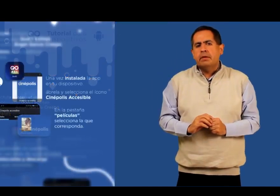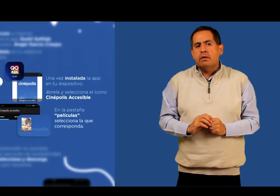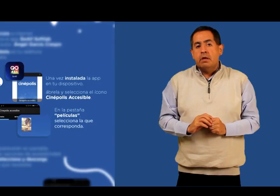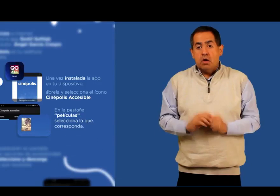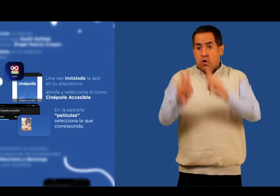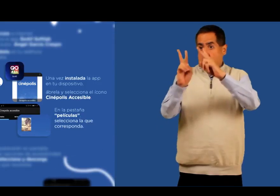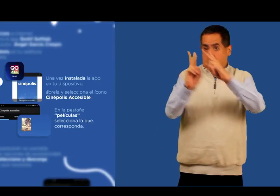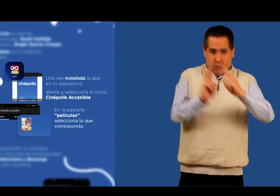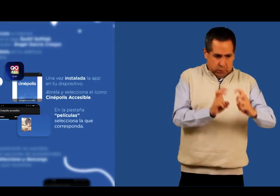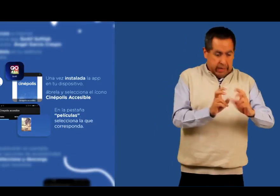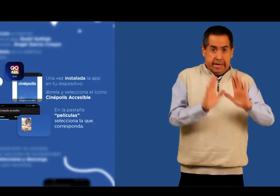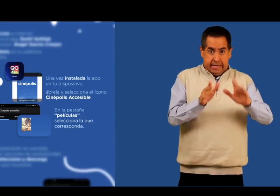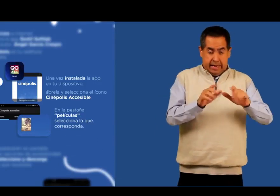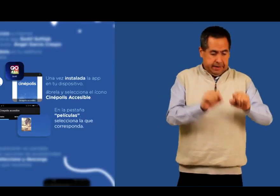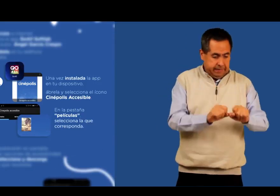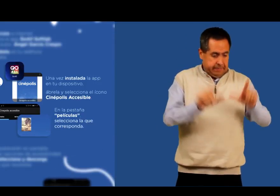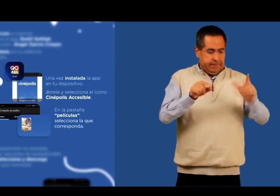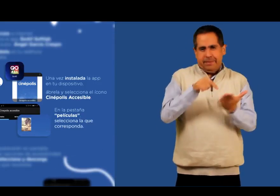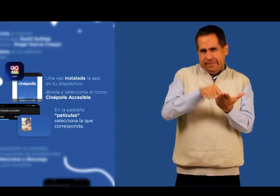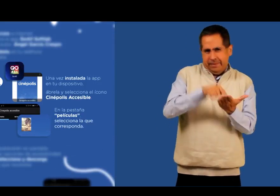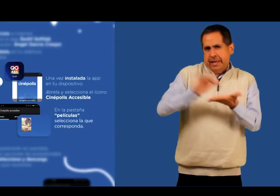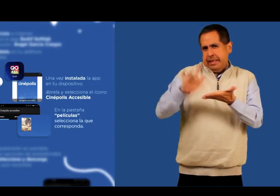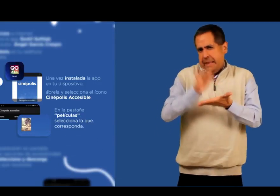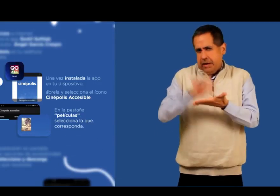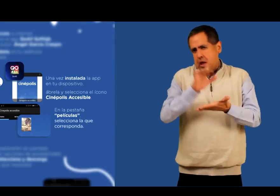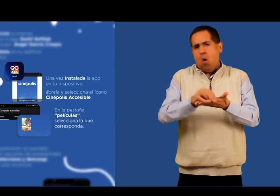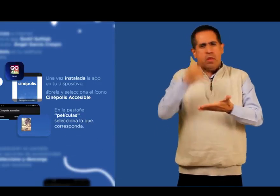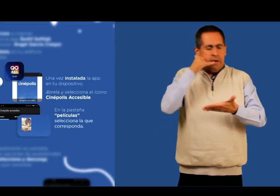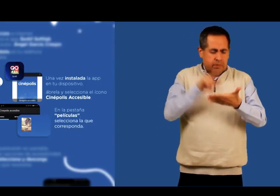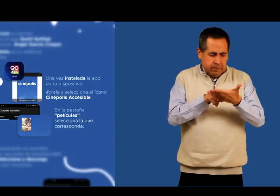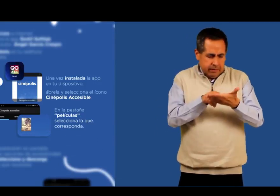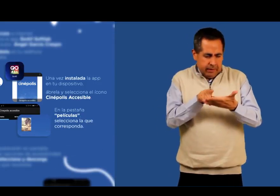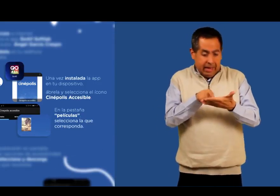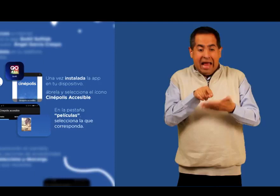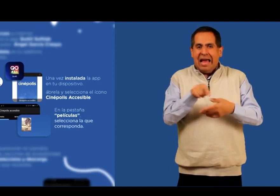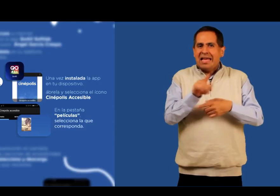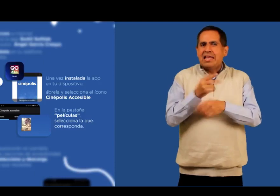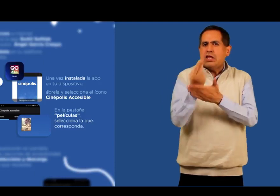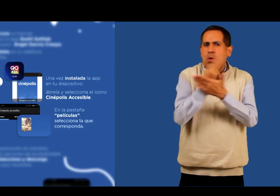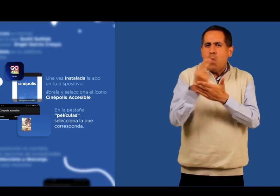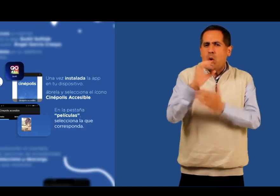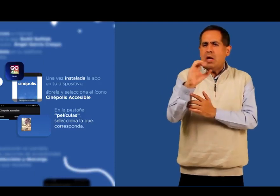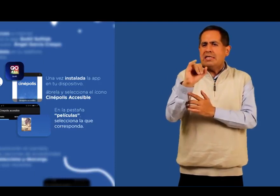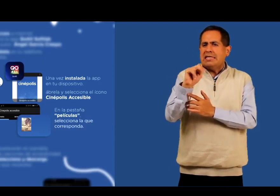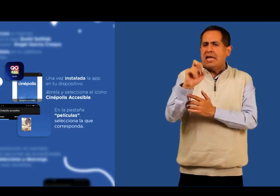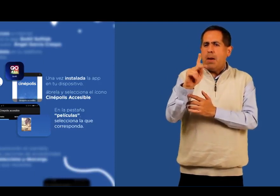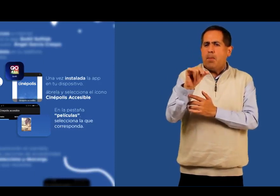Una vez instalada la app en tu dispositivo, selecciona el ícono Cinépolis accesible.